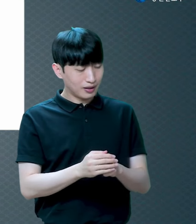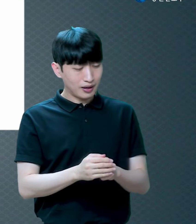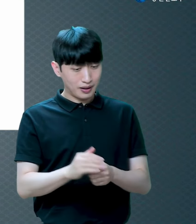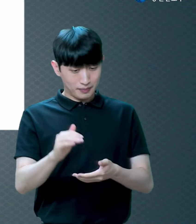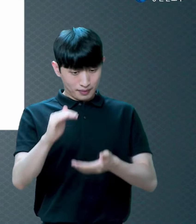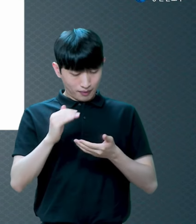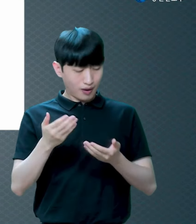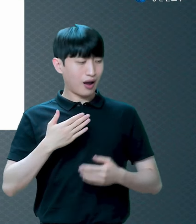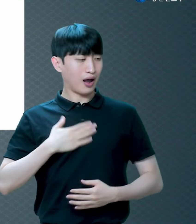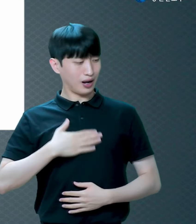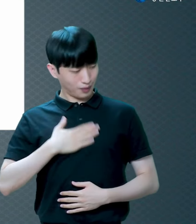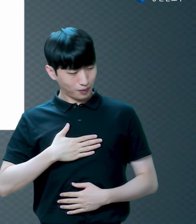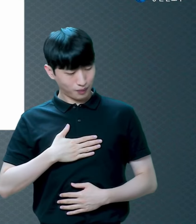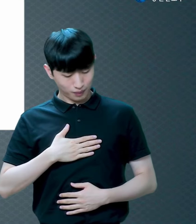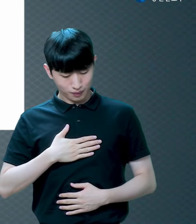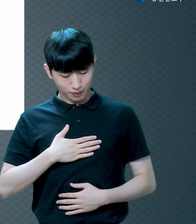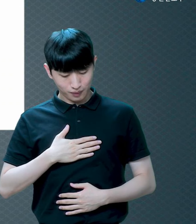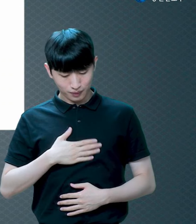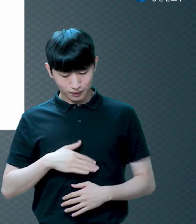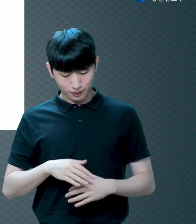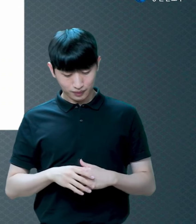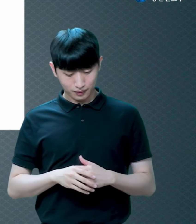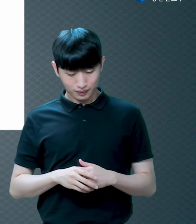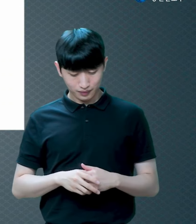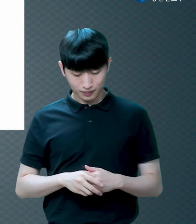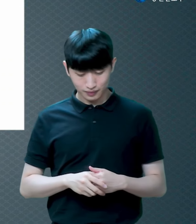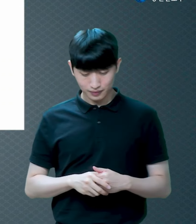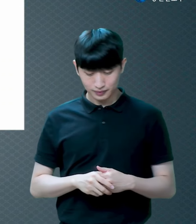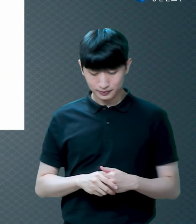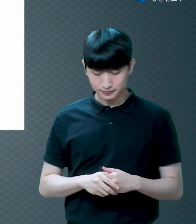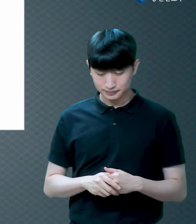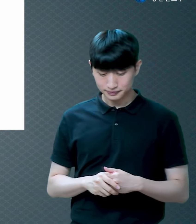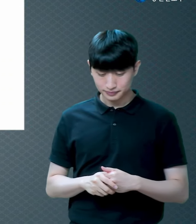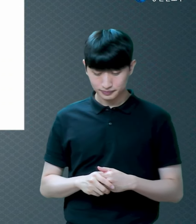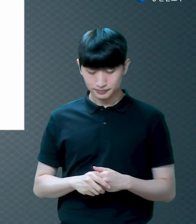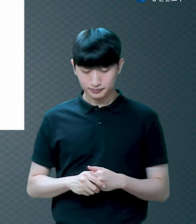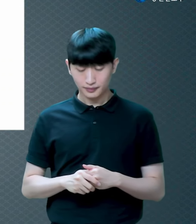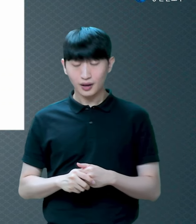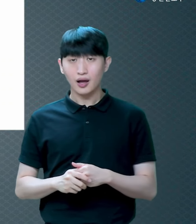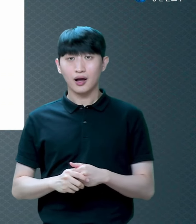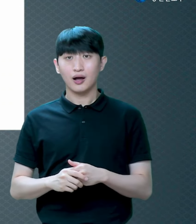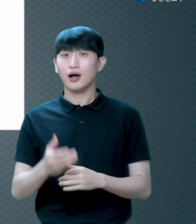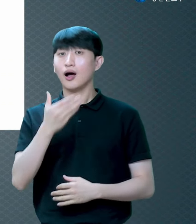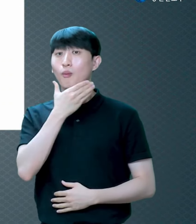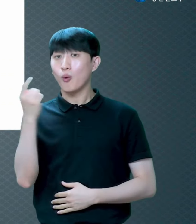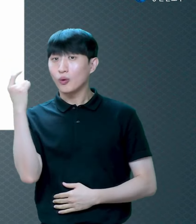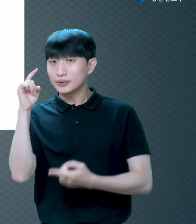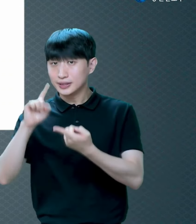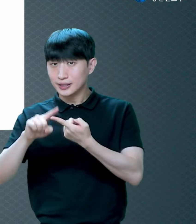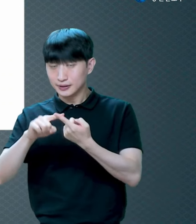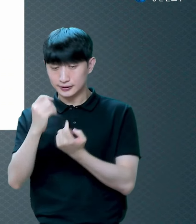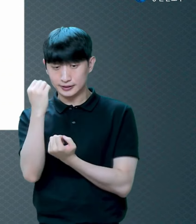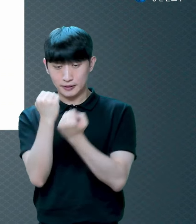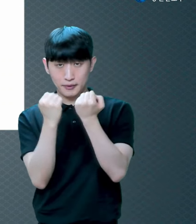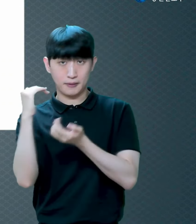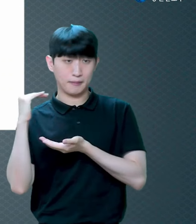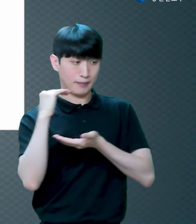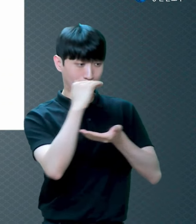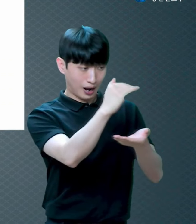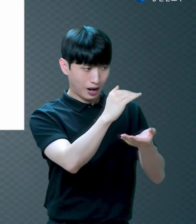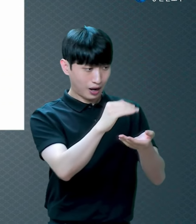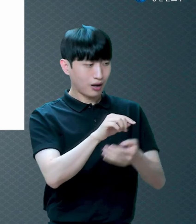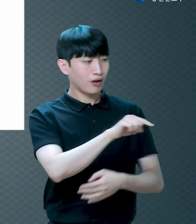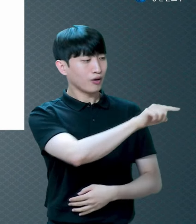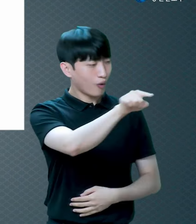선 것이라 알려주는 내용이 보금이라고 하는 건데 이 보금은 이미